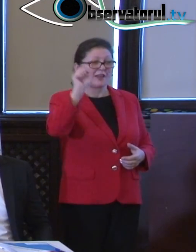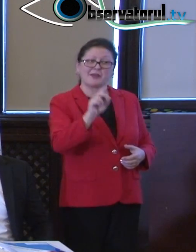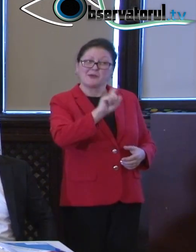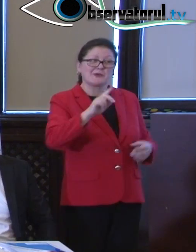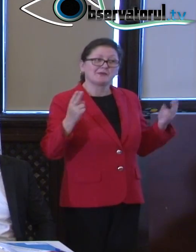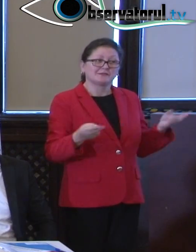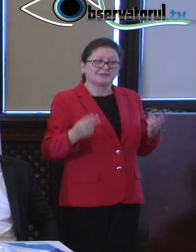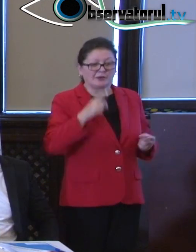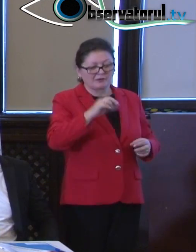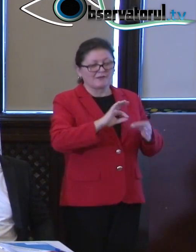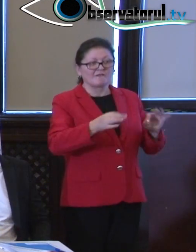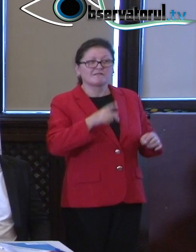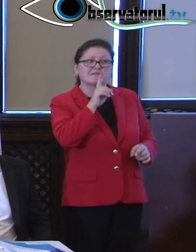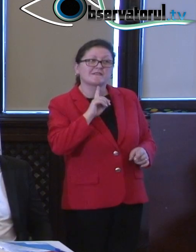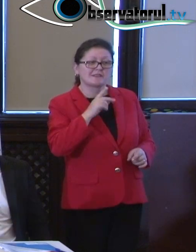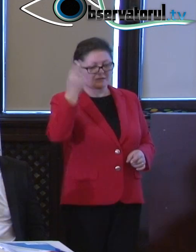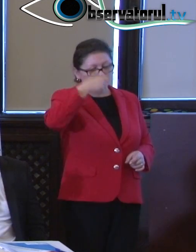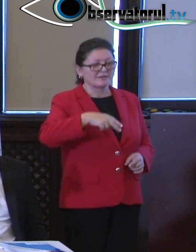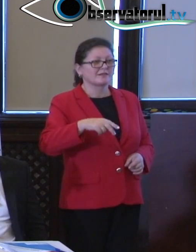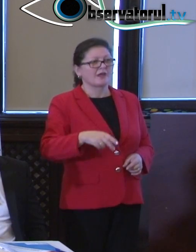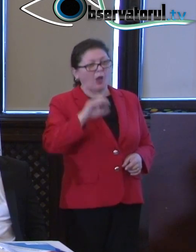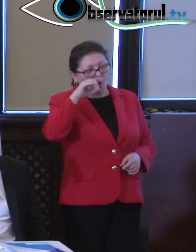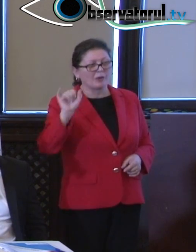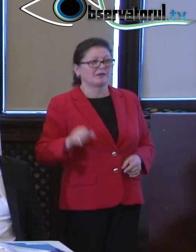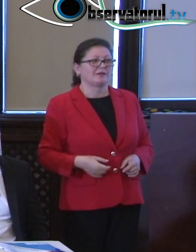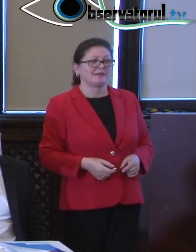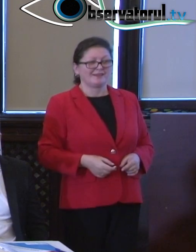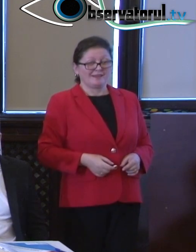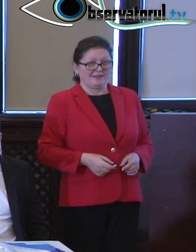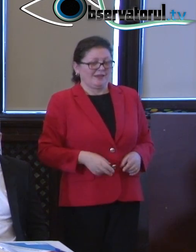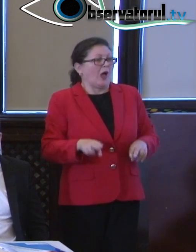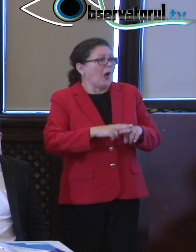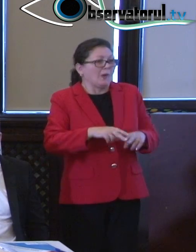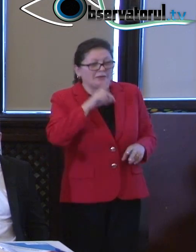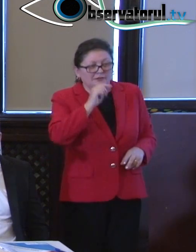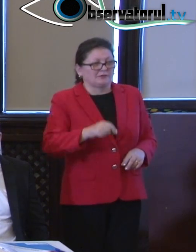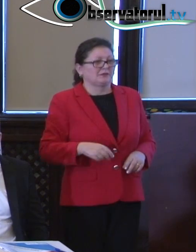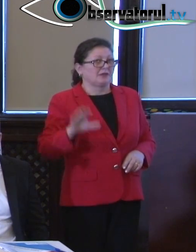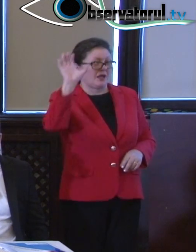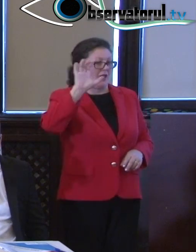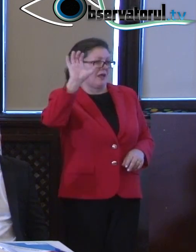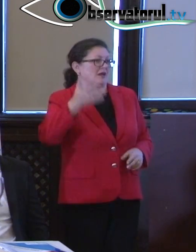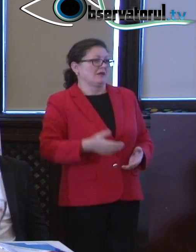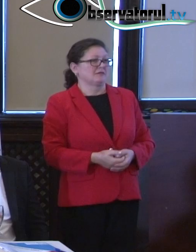simple, să te înțeleagă omul cetățeanului român despre ce vorbesc ei în Europa, unde vorbesc despre